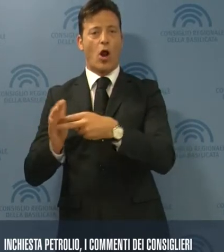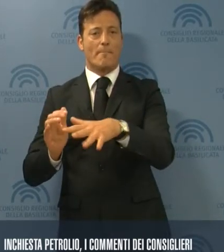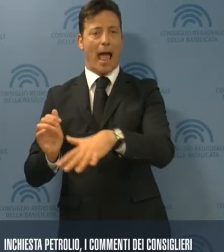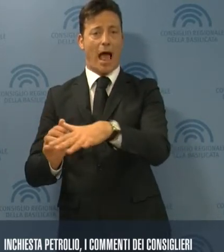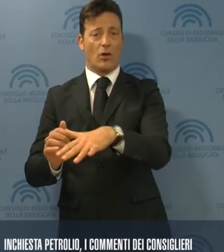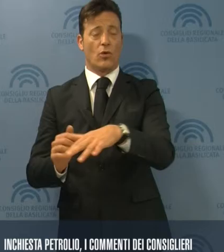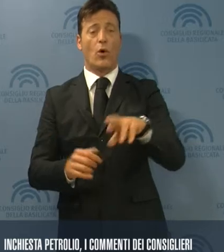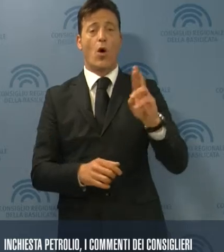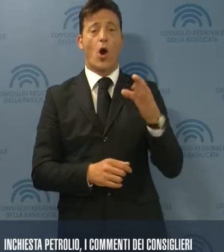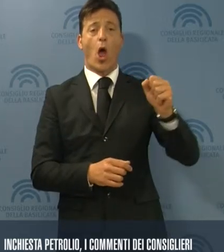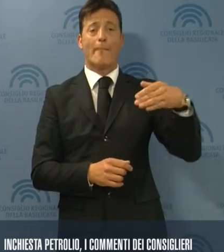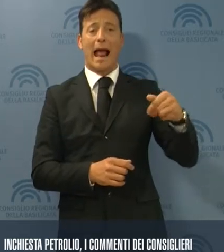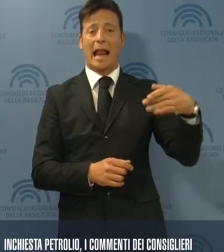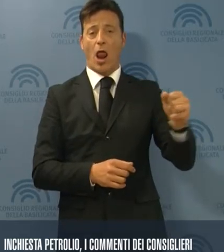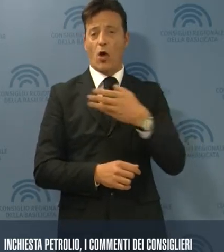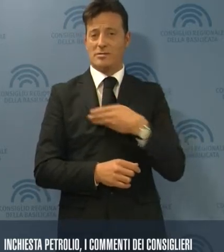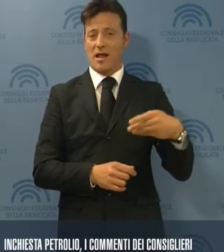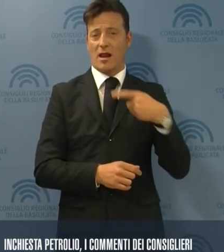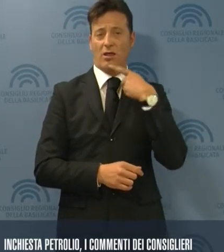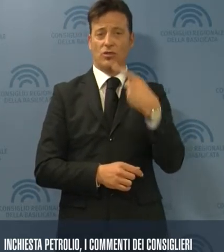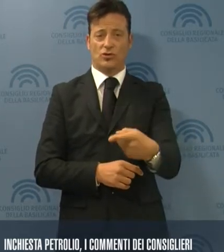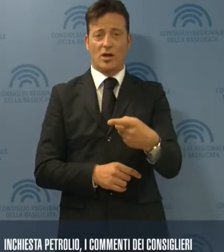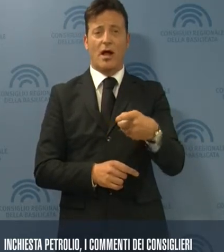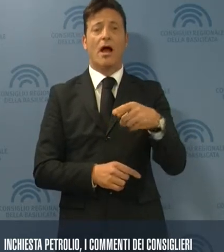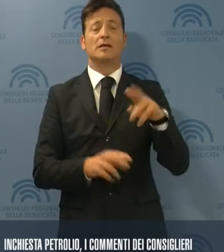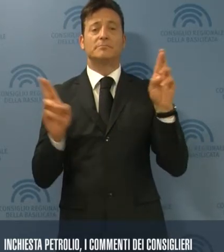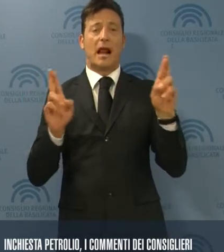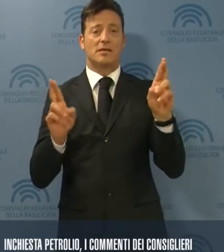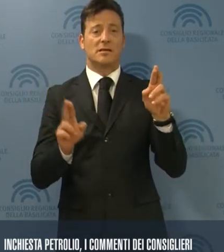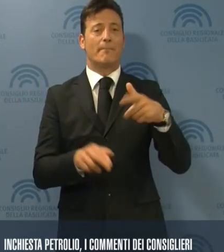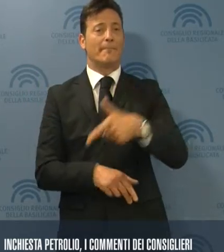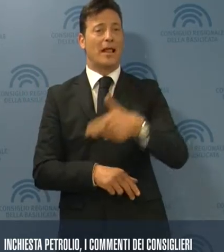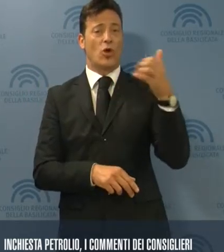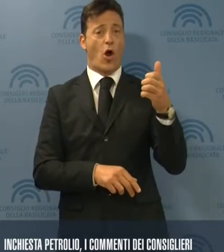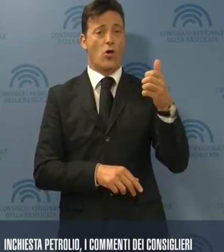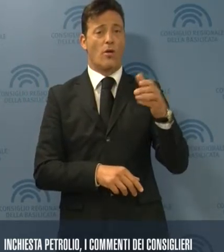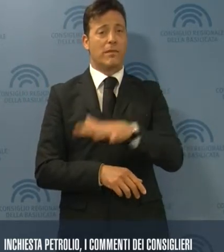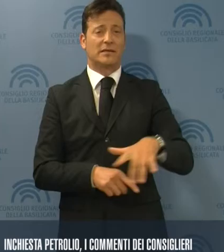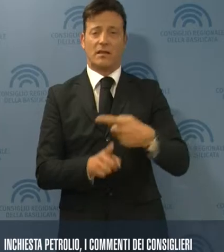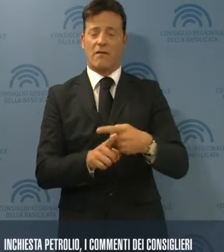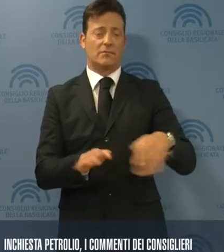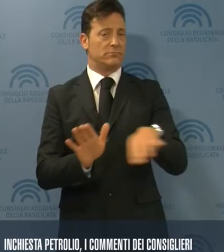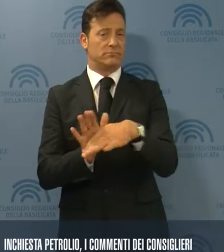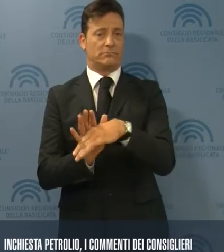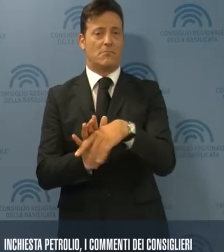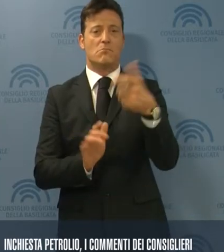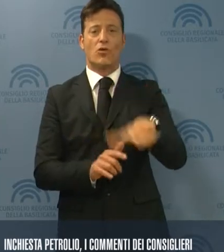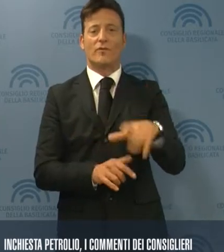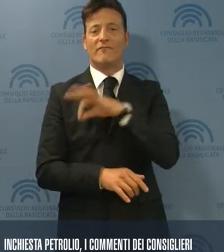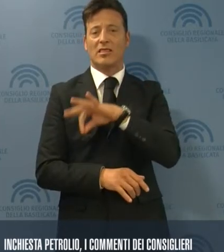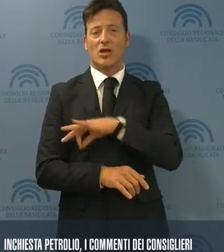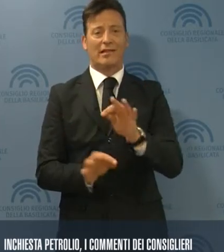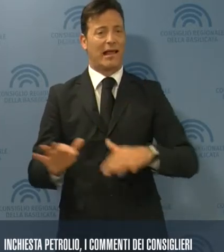Romaniello ha auspicato una graduale fuoriuscita dall'economia del petrolio perché non ci sono benefici per il